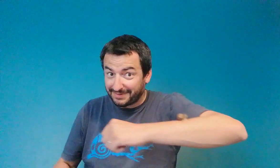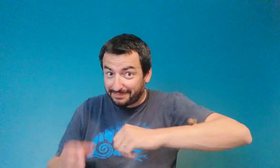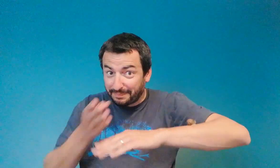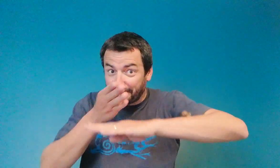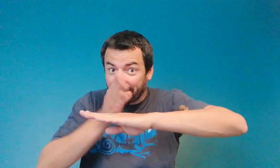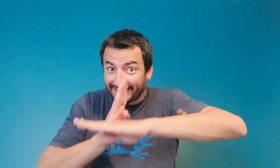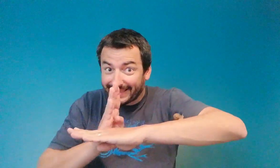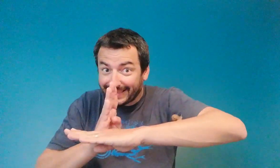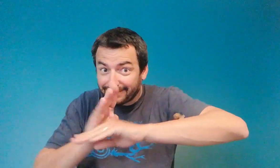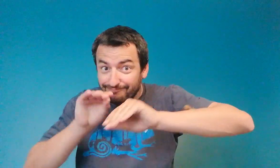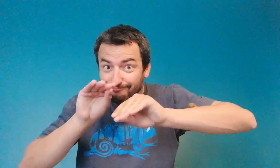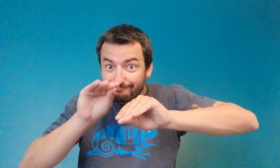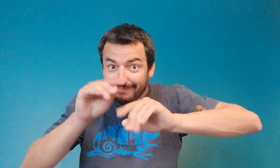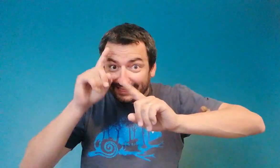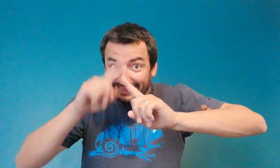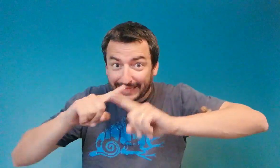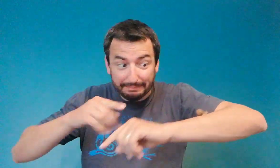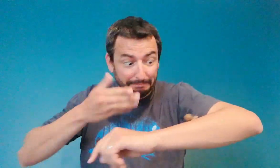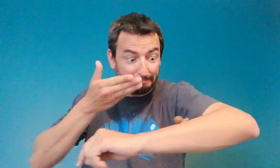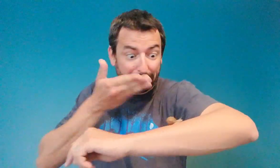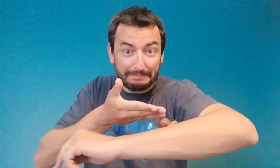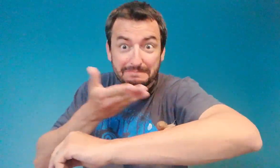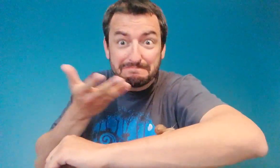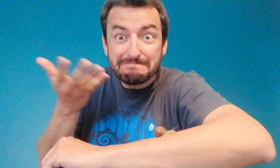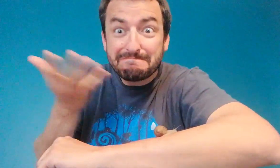Prêt ? ? Pour qu parle des escargots ?